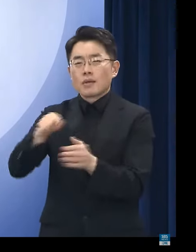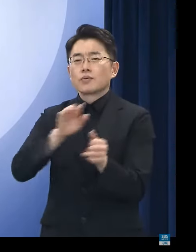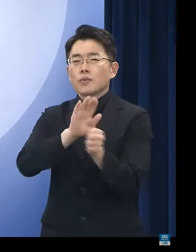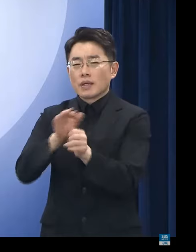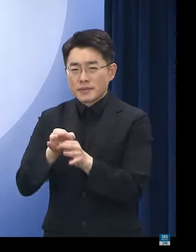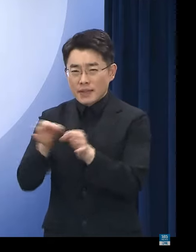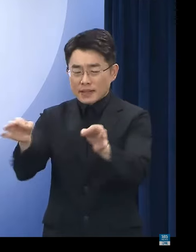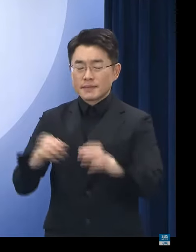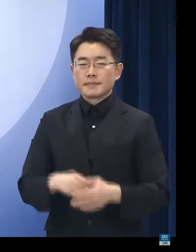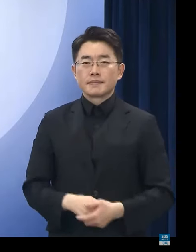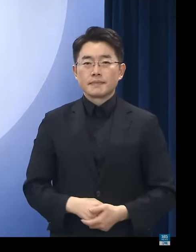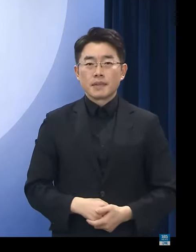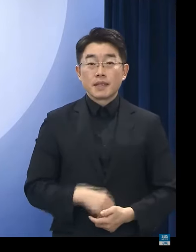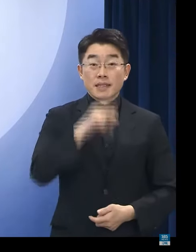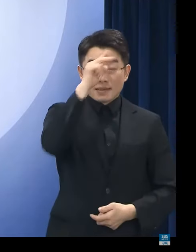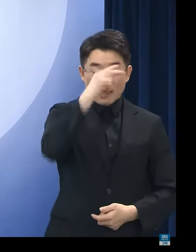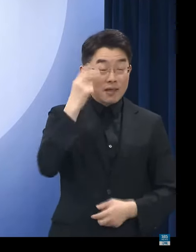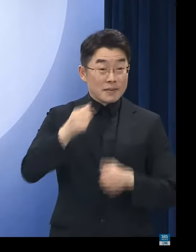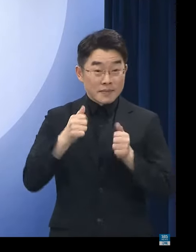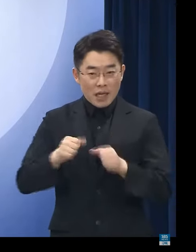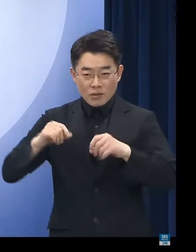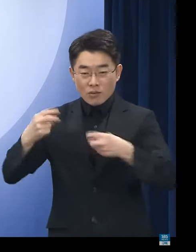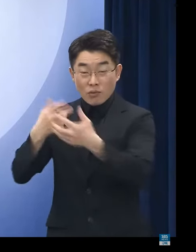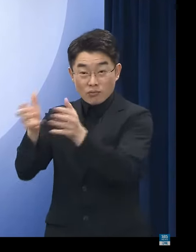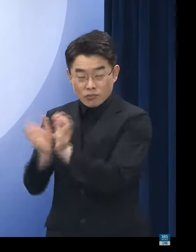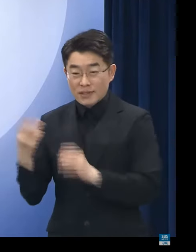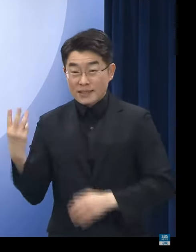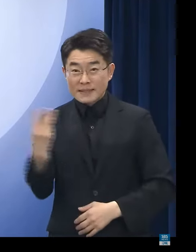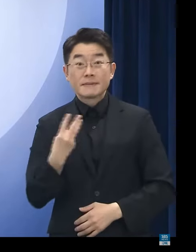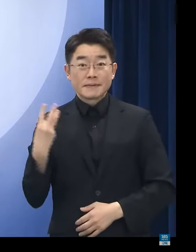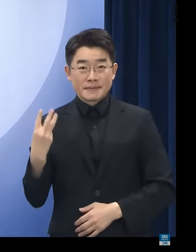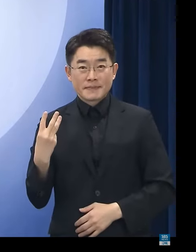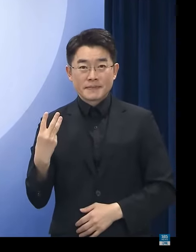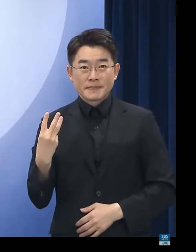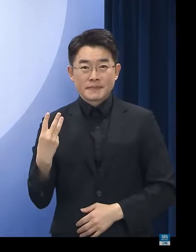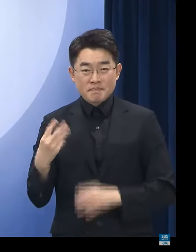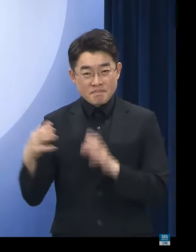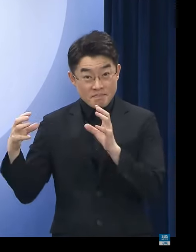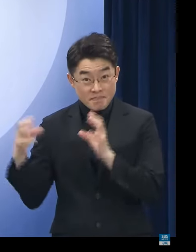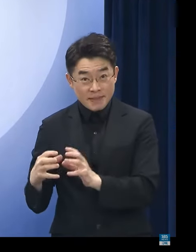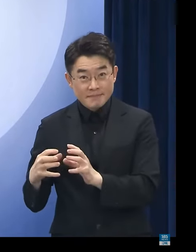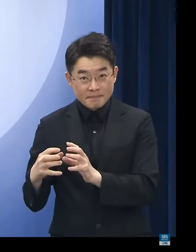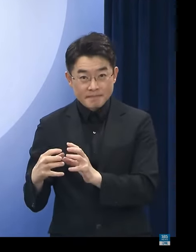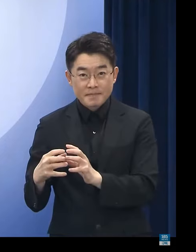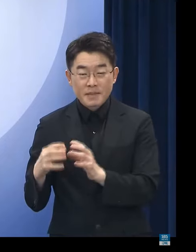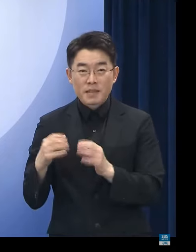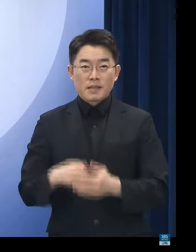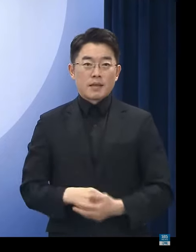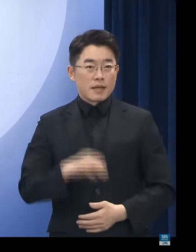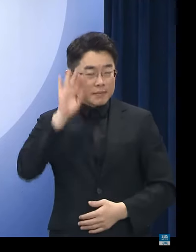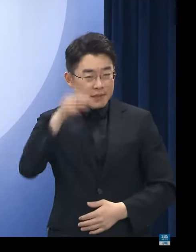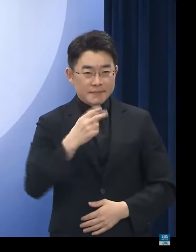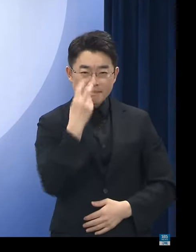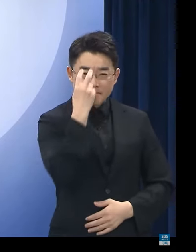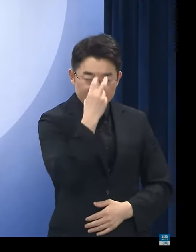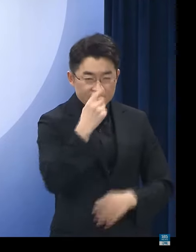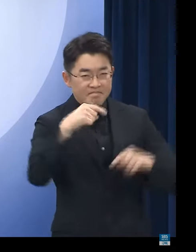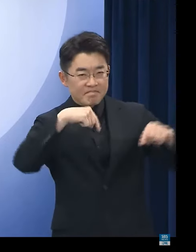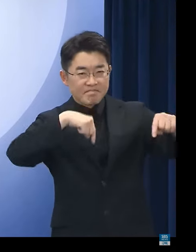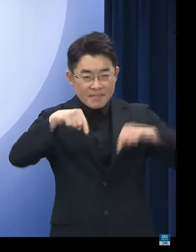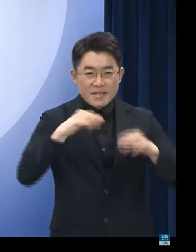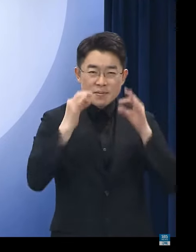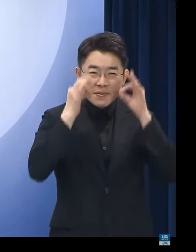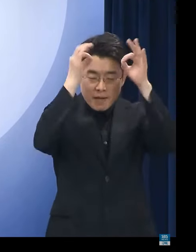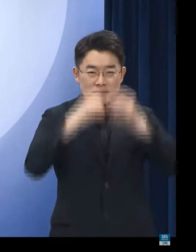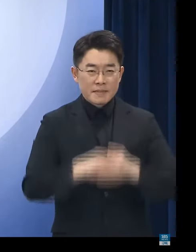경찰은 검찰, 국토부 등 관련 기관 간 범정부적인 역량을 결집하고 엄정한 단속을 기한